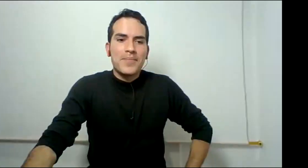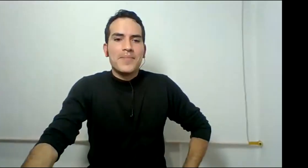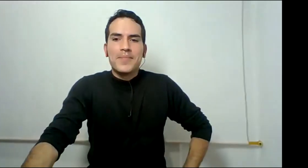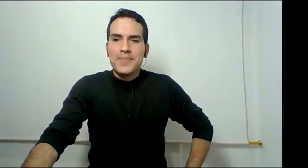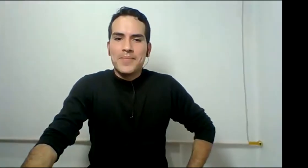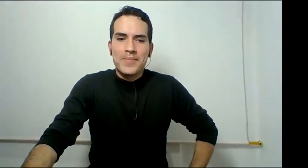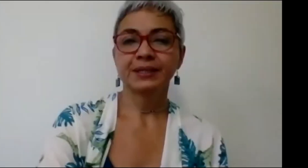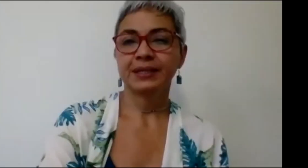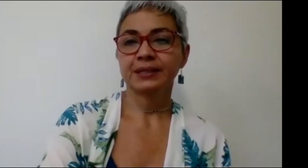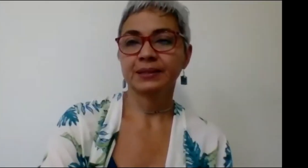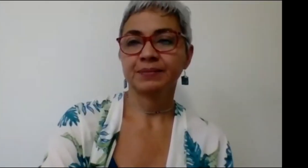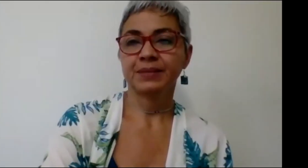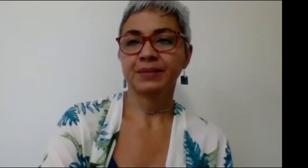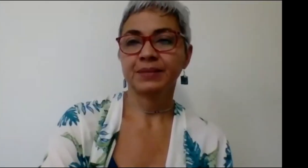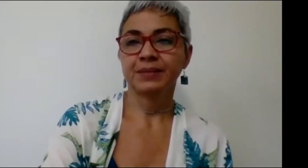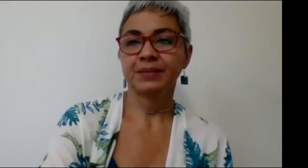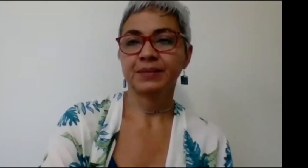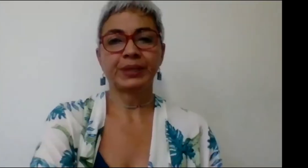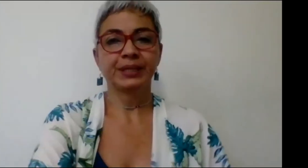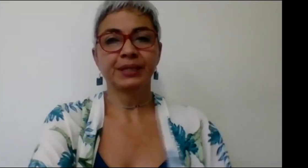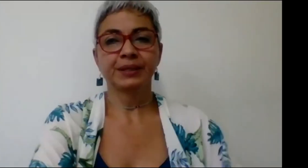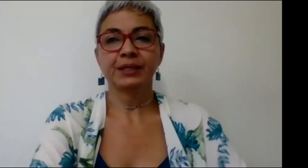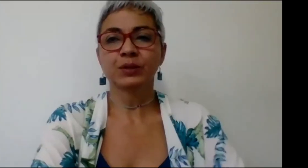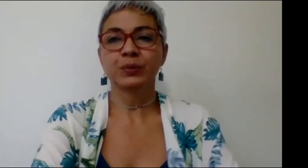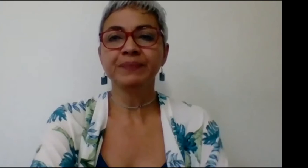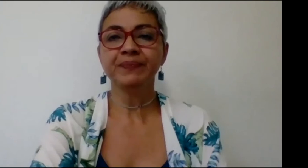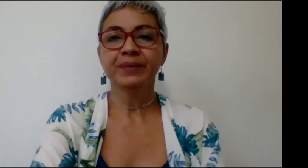muchas gracias Mario Rubén y Rubén